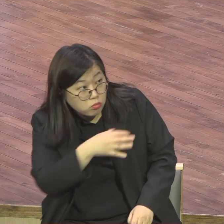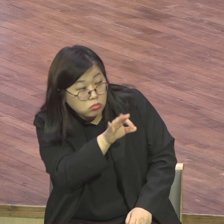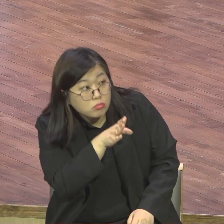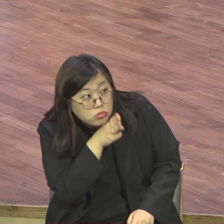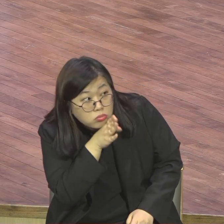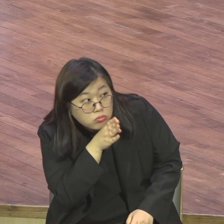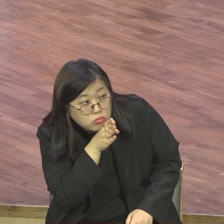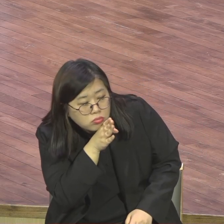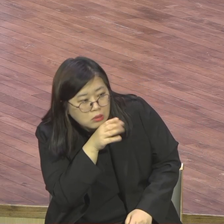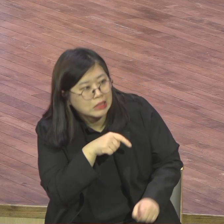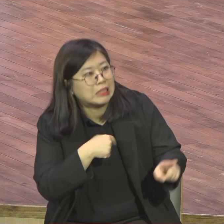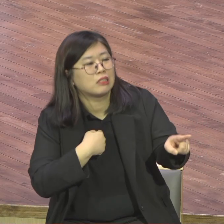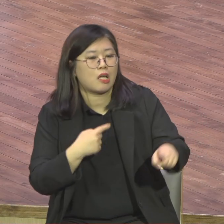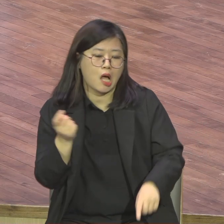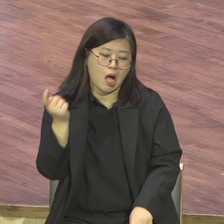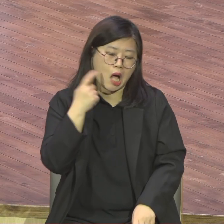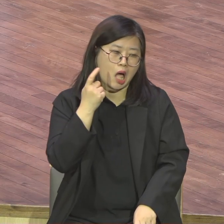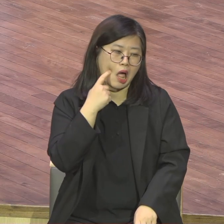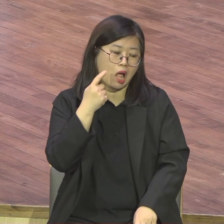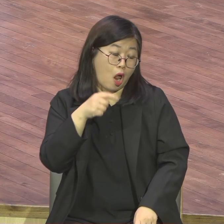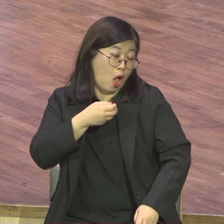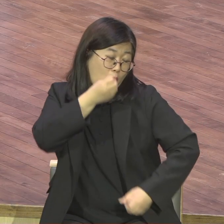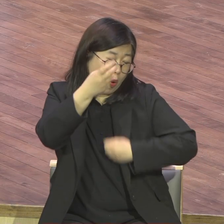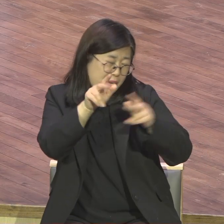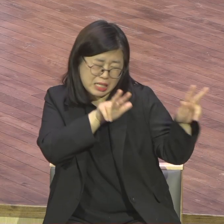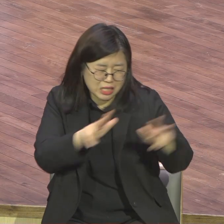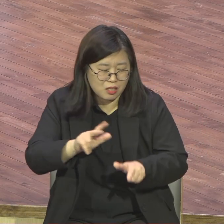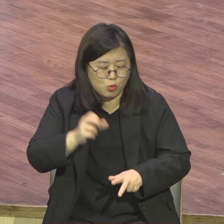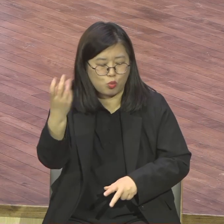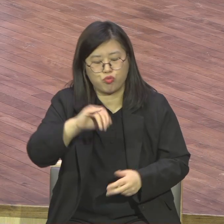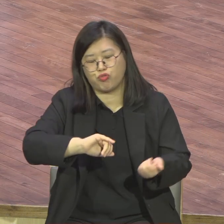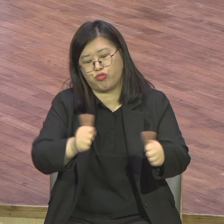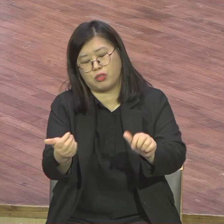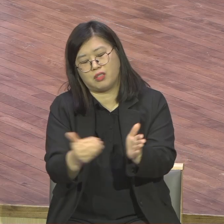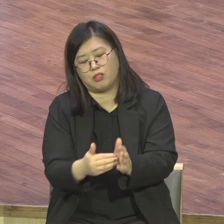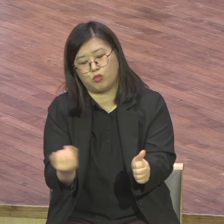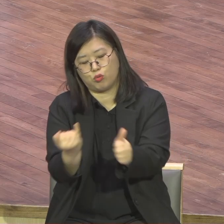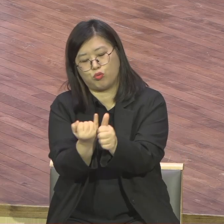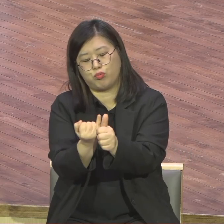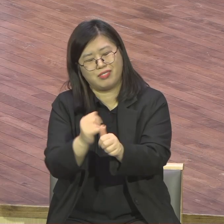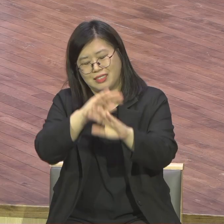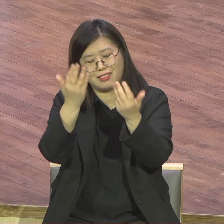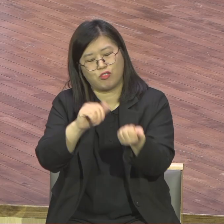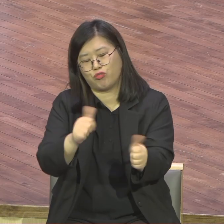비극이라고 부부가 동시에 가버려서 그날 안 바쳤으면 더러워 바치고